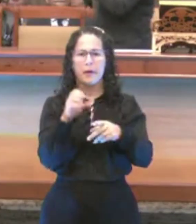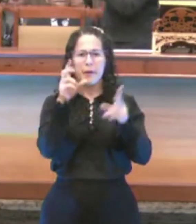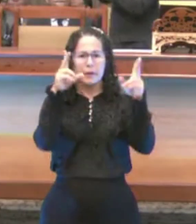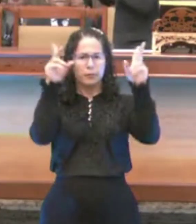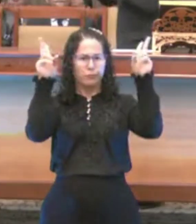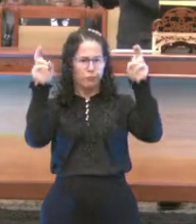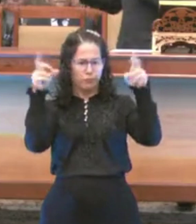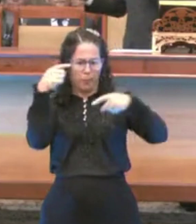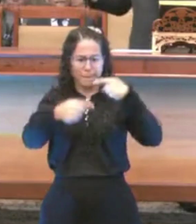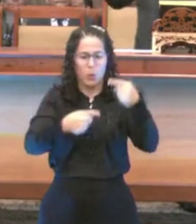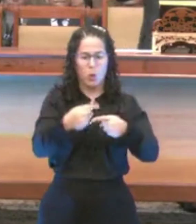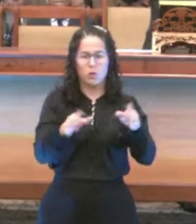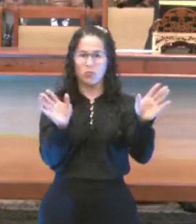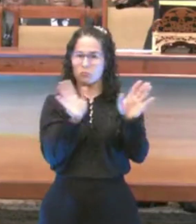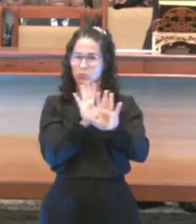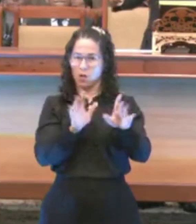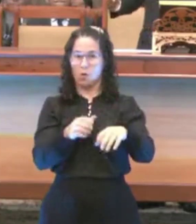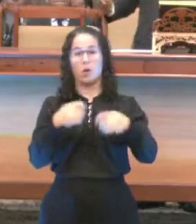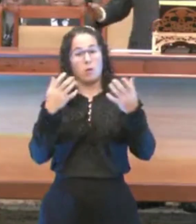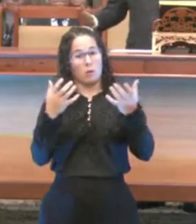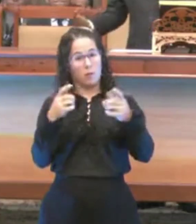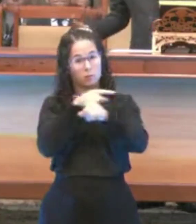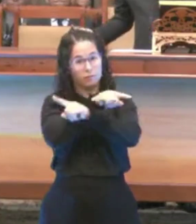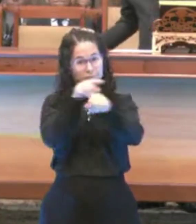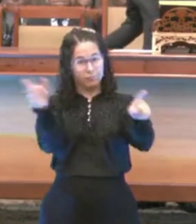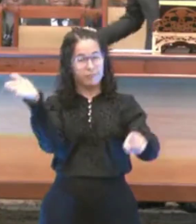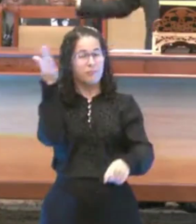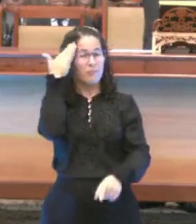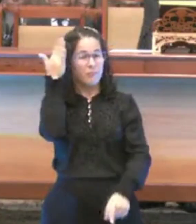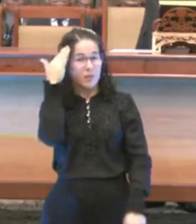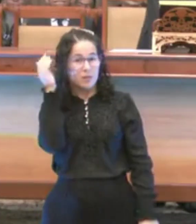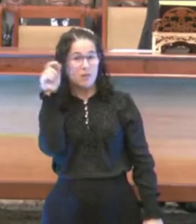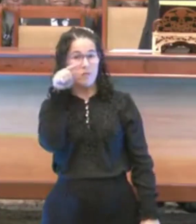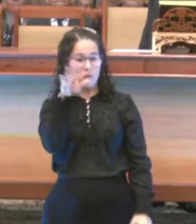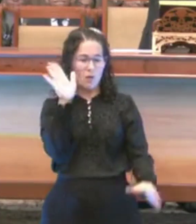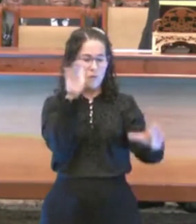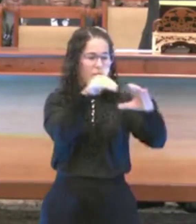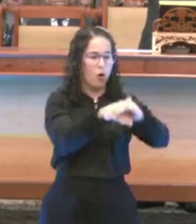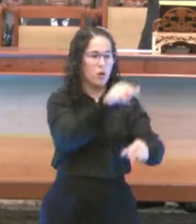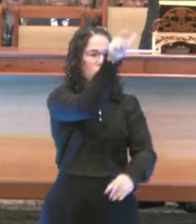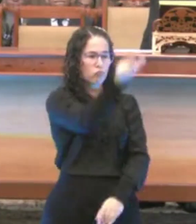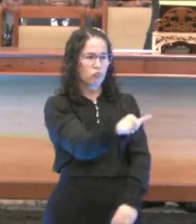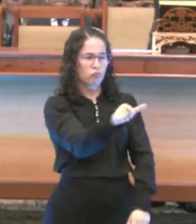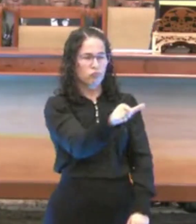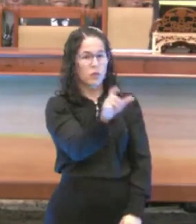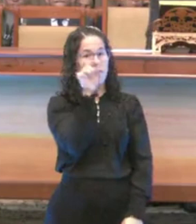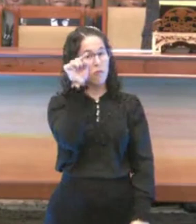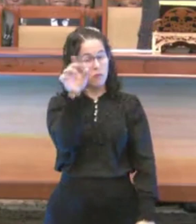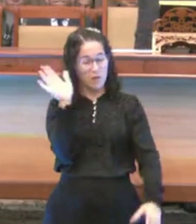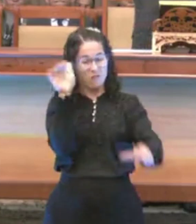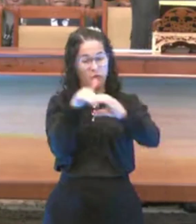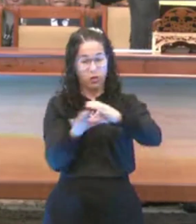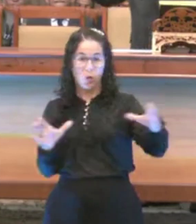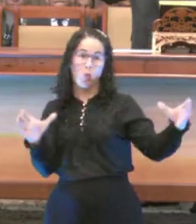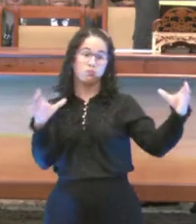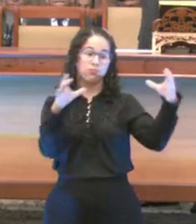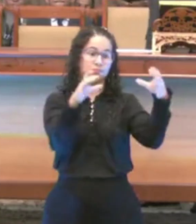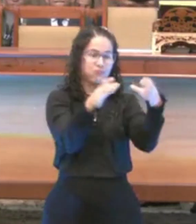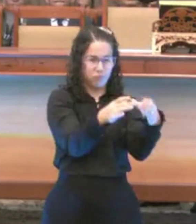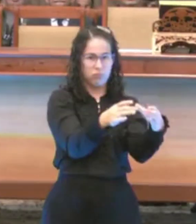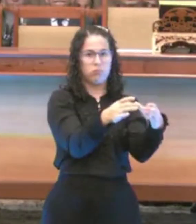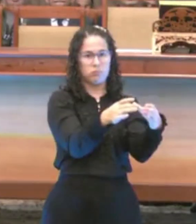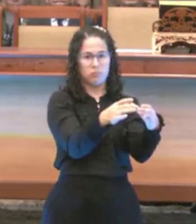para que você saiba que você não vota no candidato. Você vota no partido. Se vocês analisarem a linha